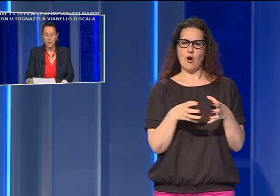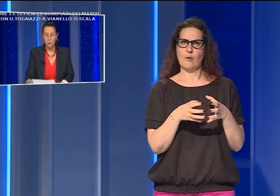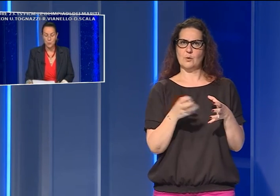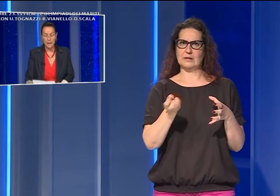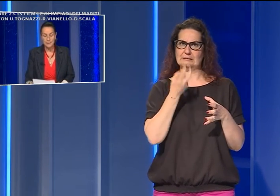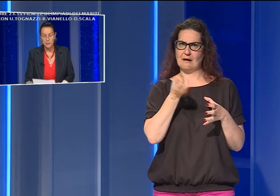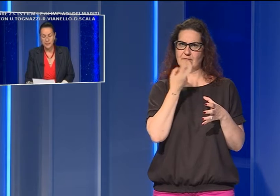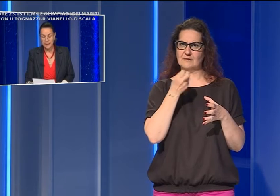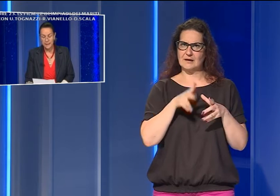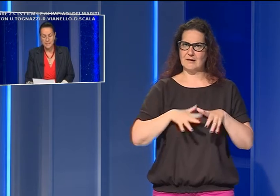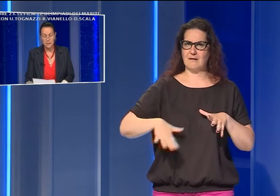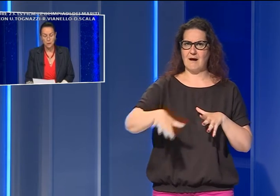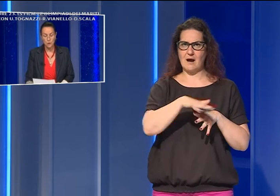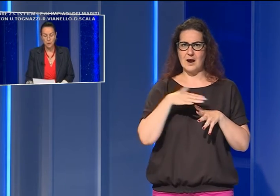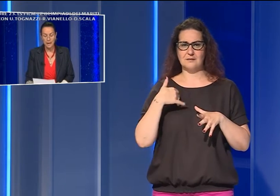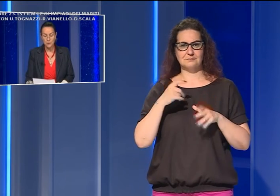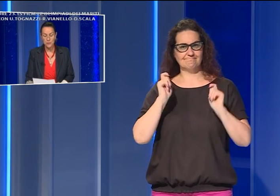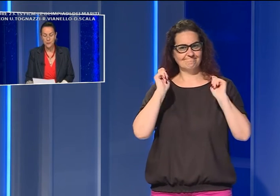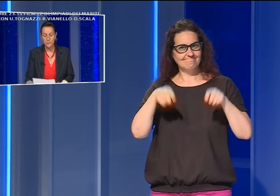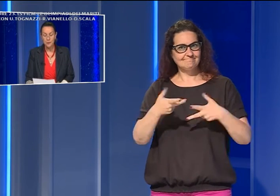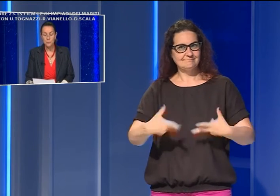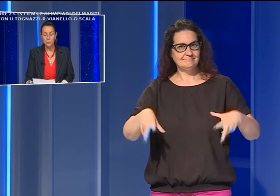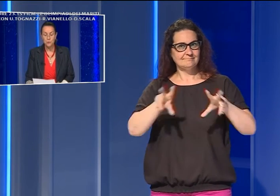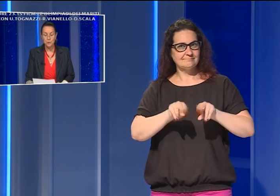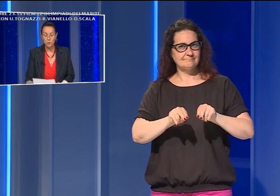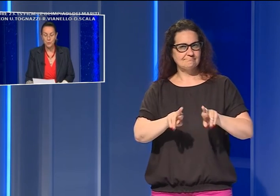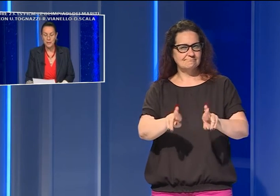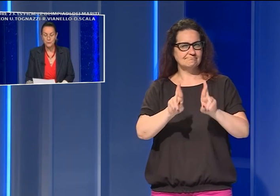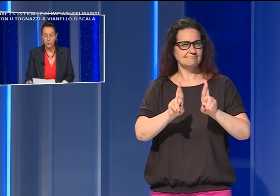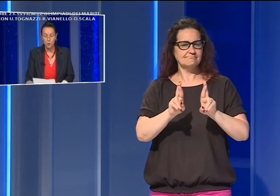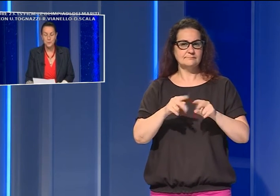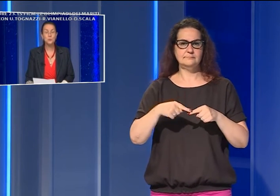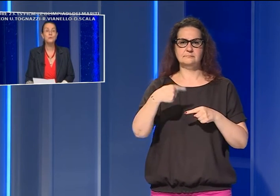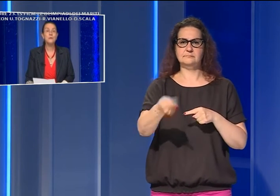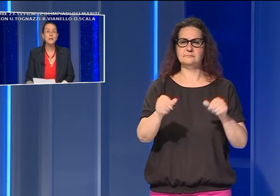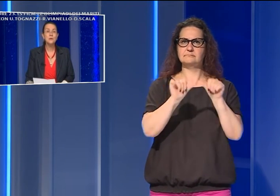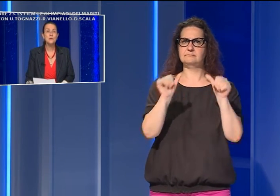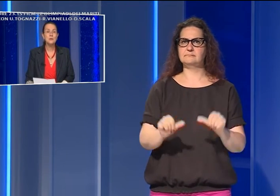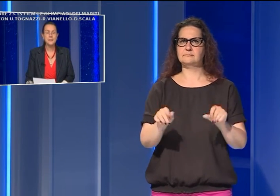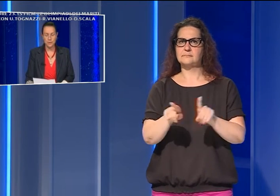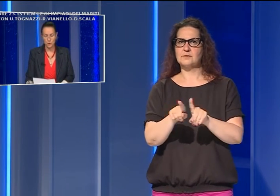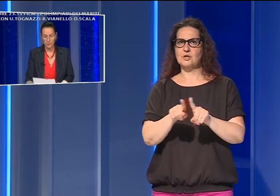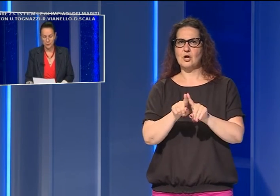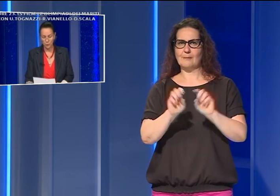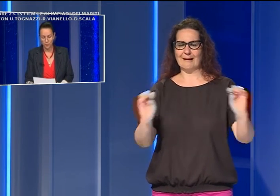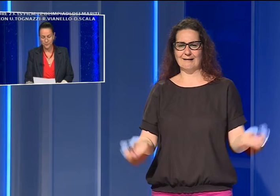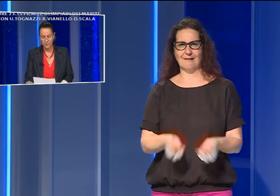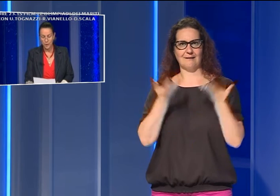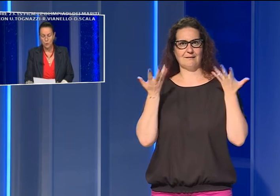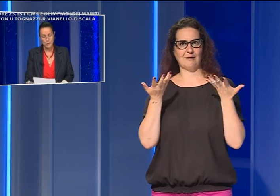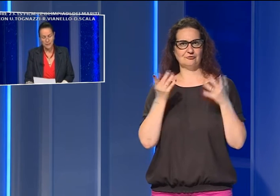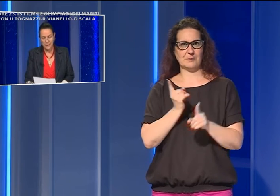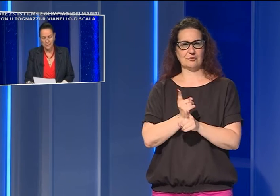la auspicata ripartenza, nel nostro caso, deve poter assumere le forme di un vero rinascimento.